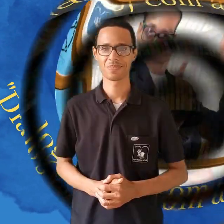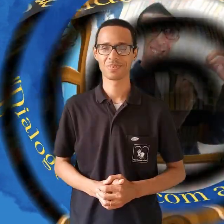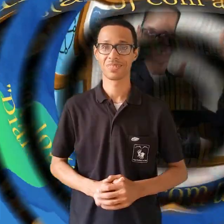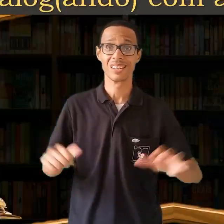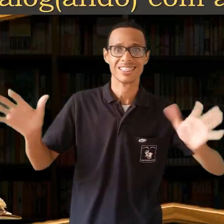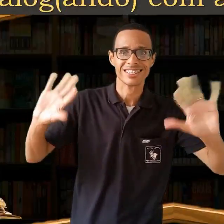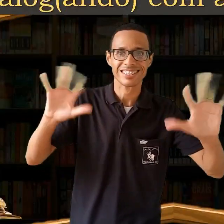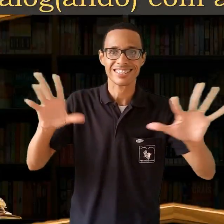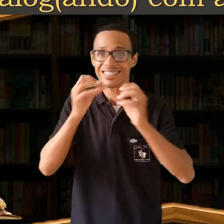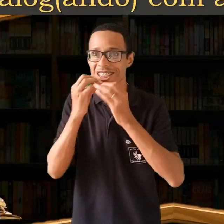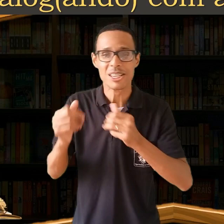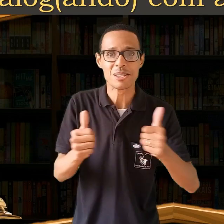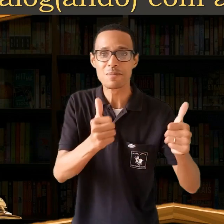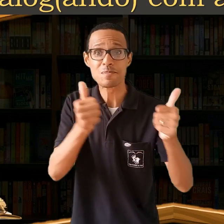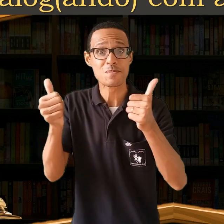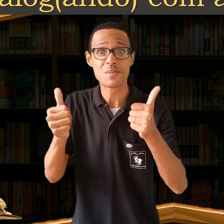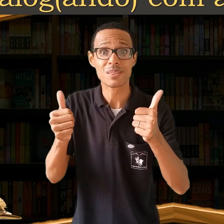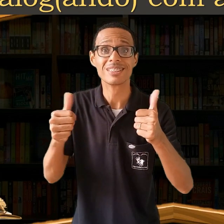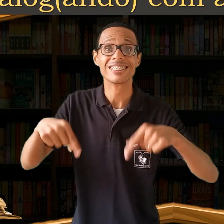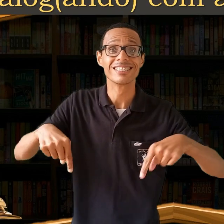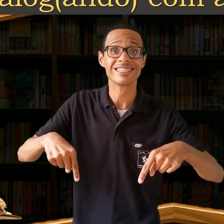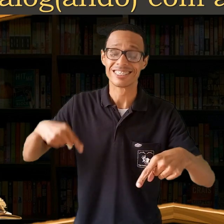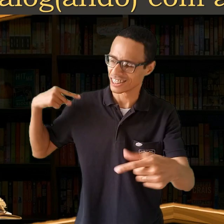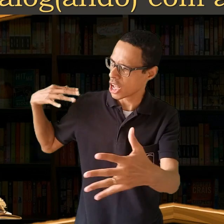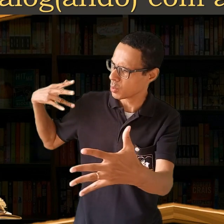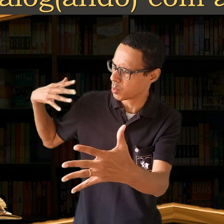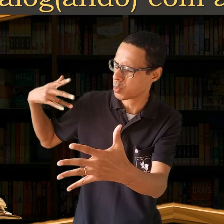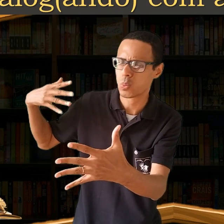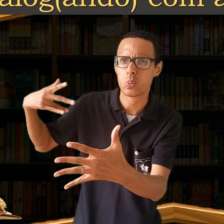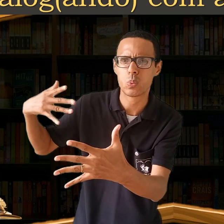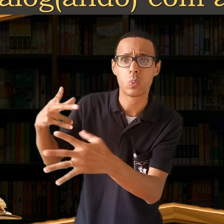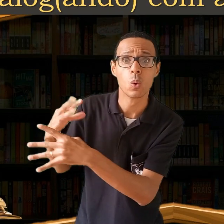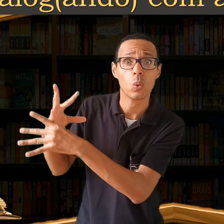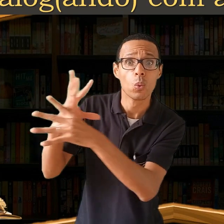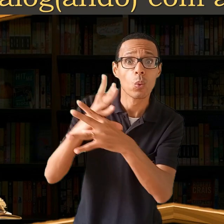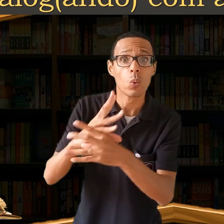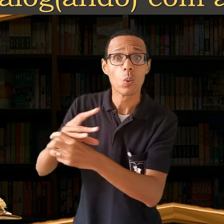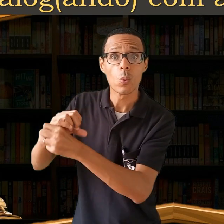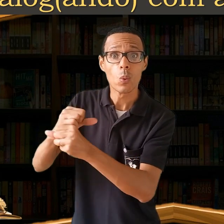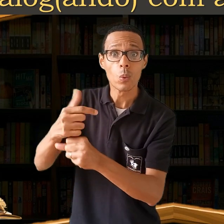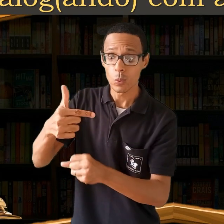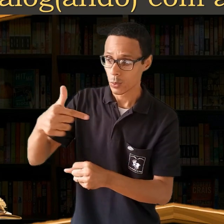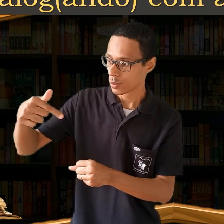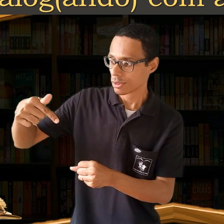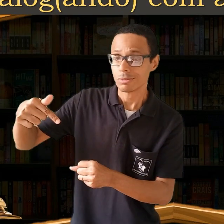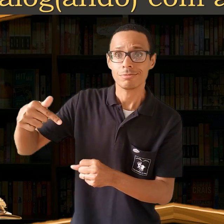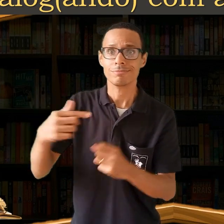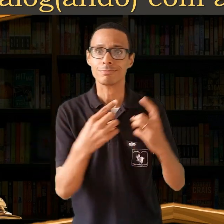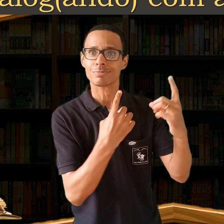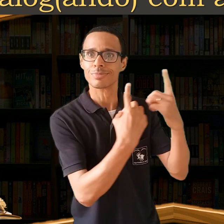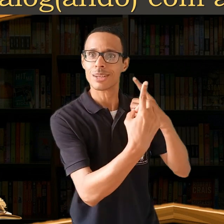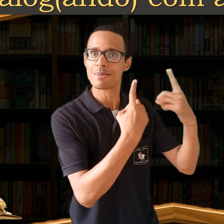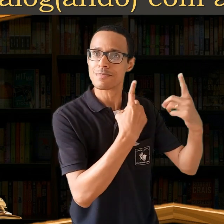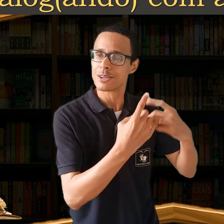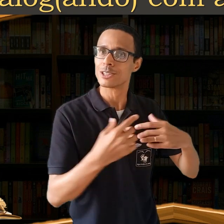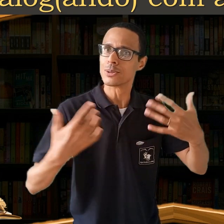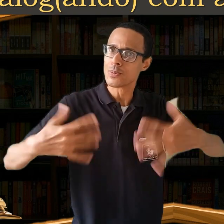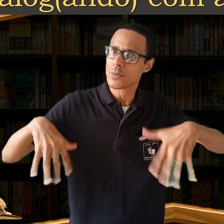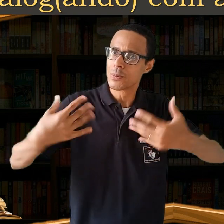Olá, pessoal! Como estão? Tudo bem? Chegamos ao nosso 27º Dialogando.